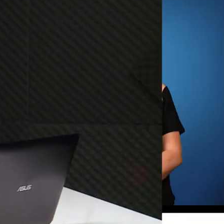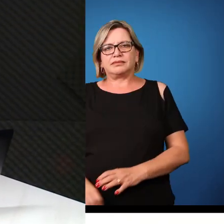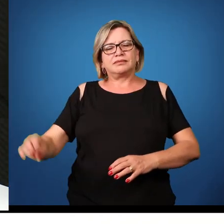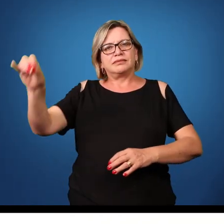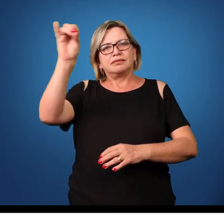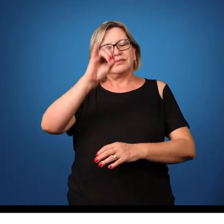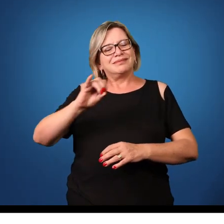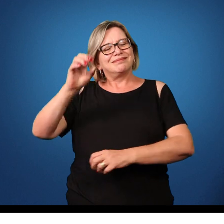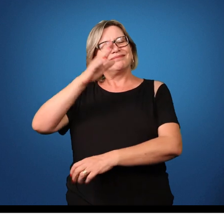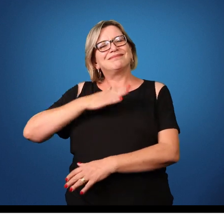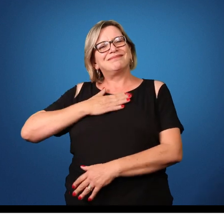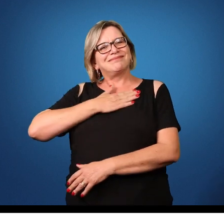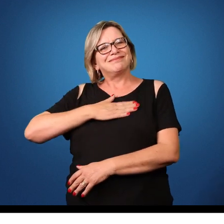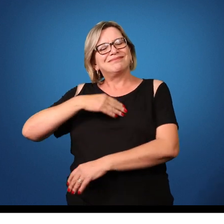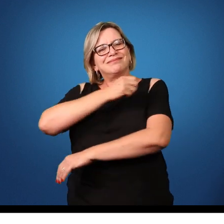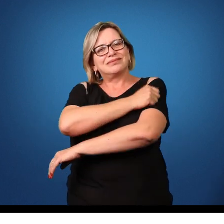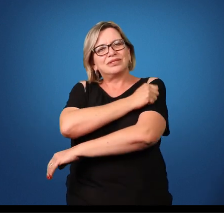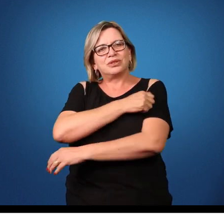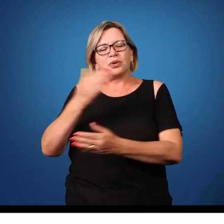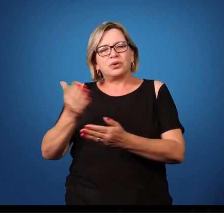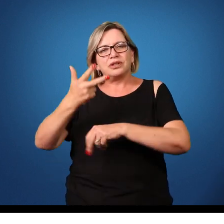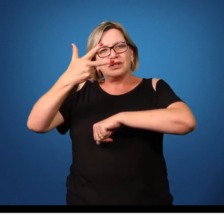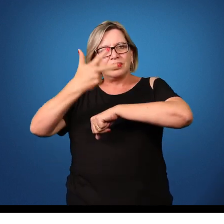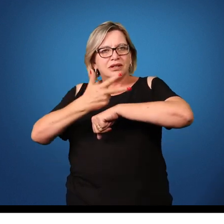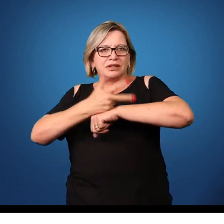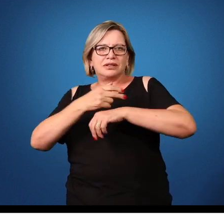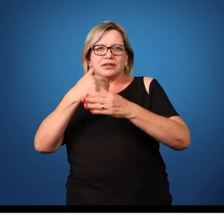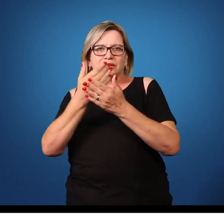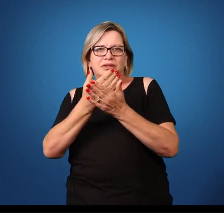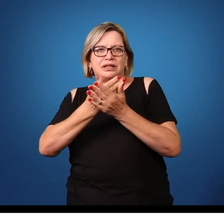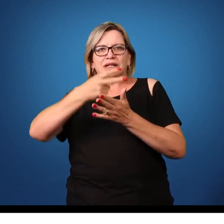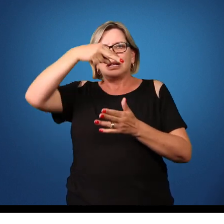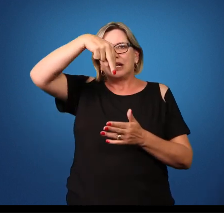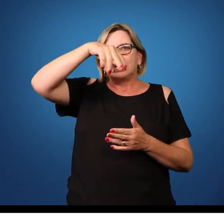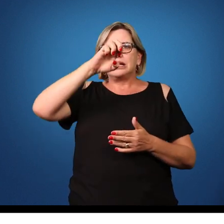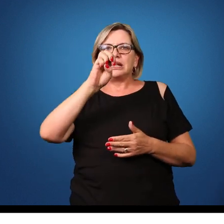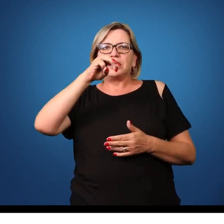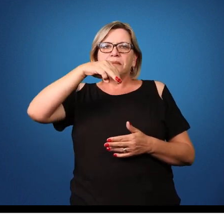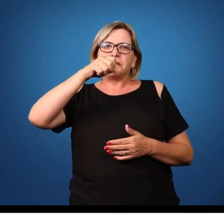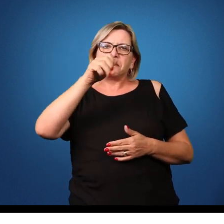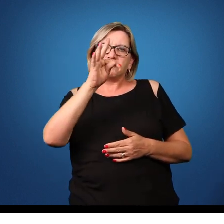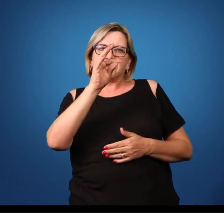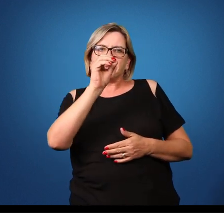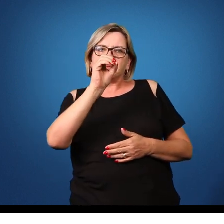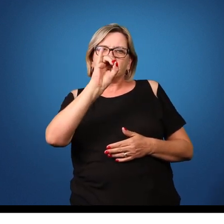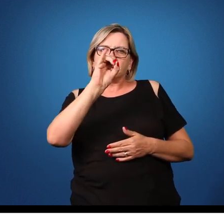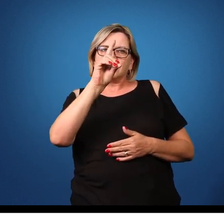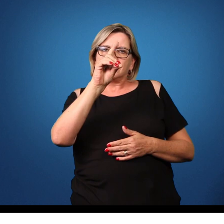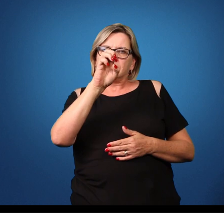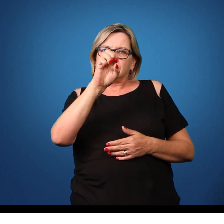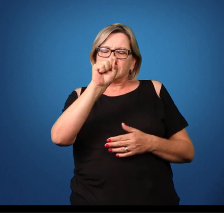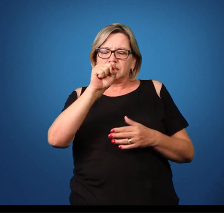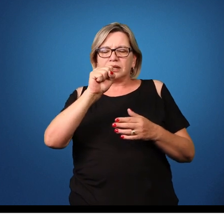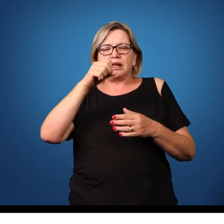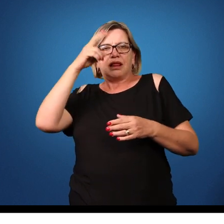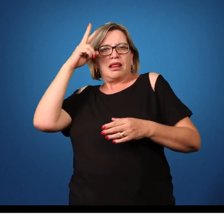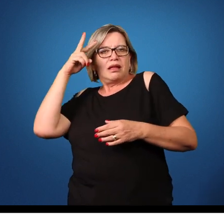Olá, caros alunos! Nesta videoaula nós vamos estudar os nematóides. Então, recapitulando um pouquinho,